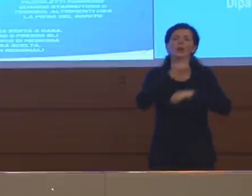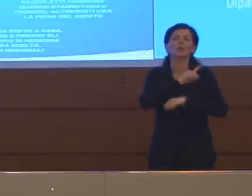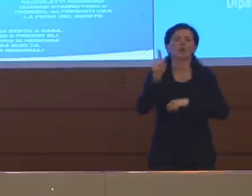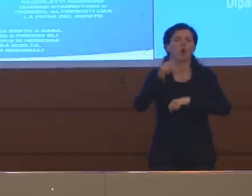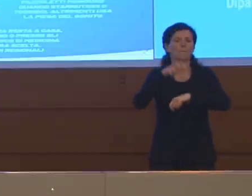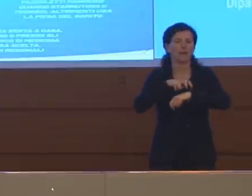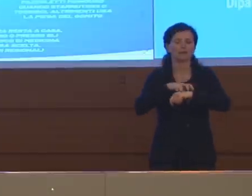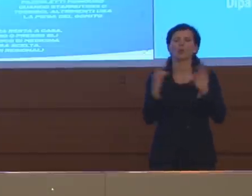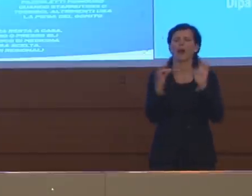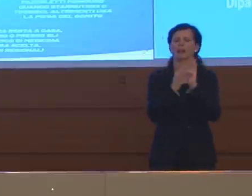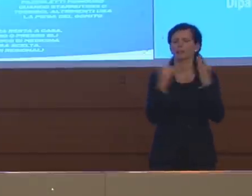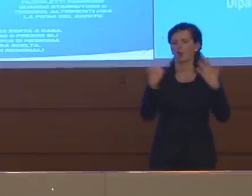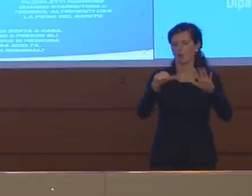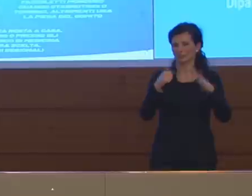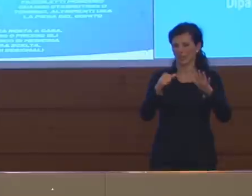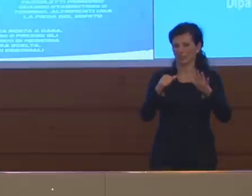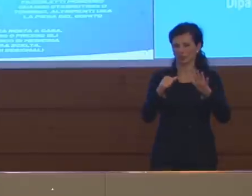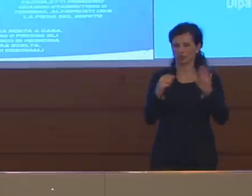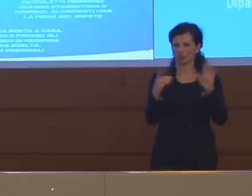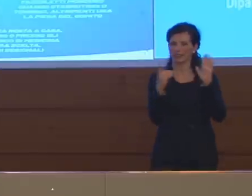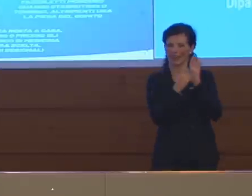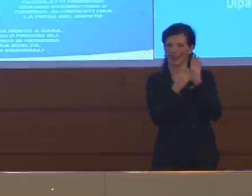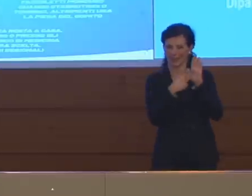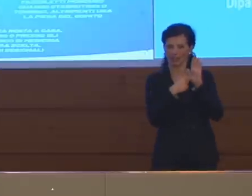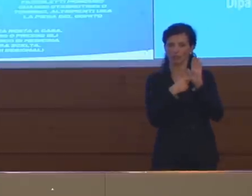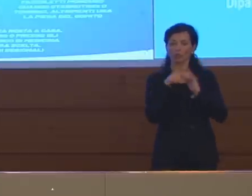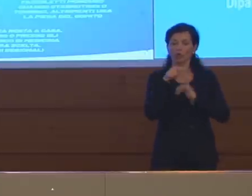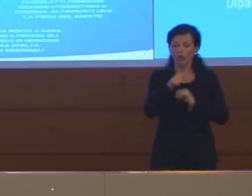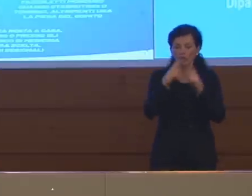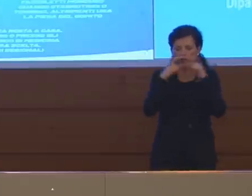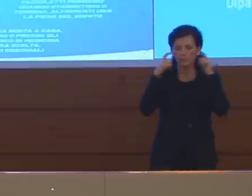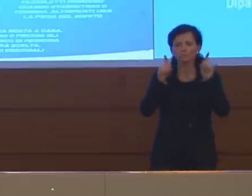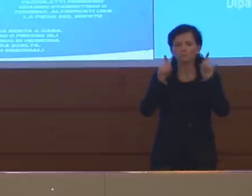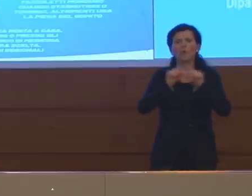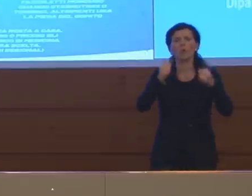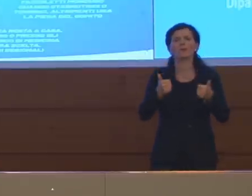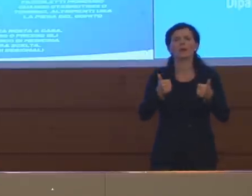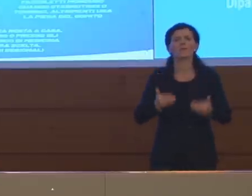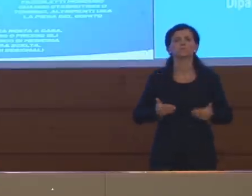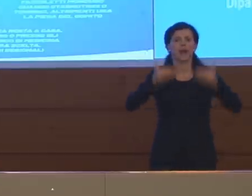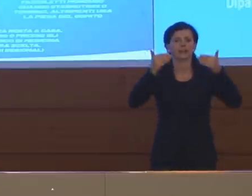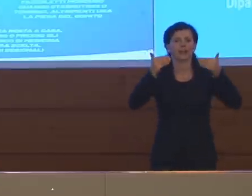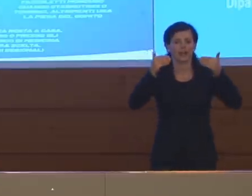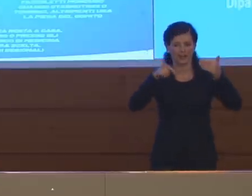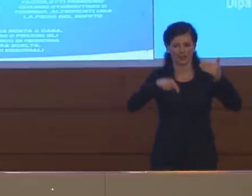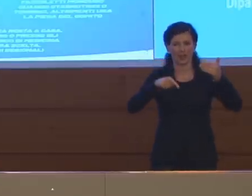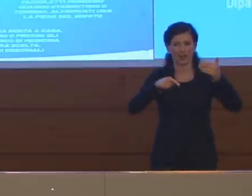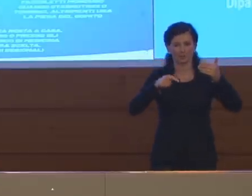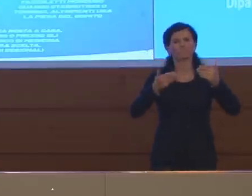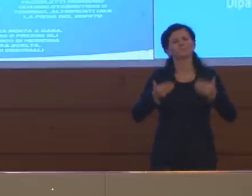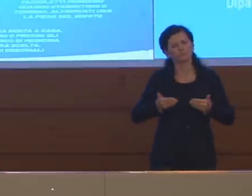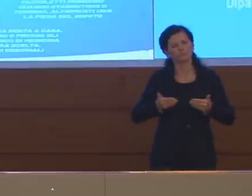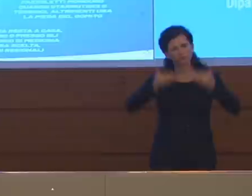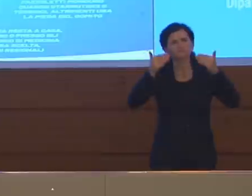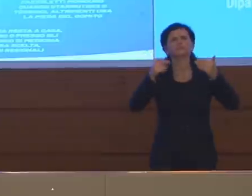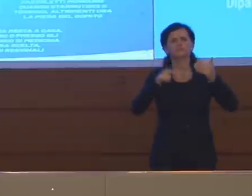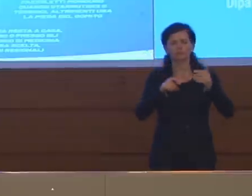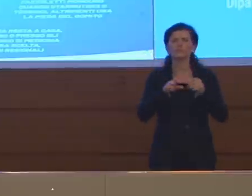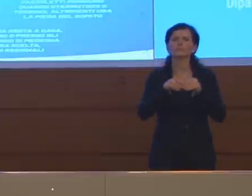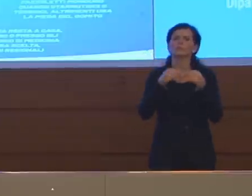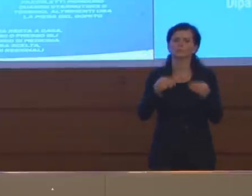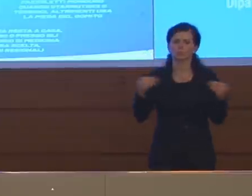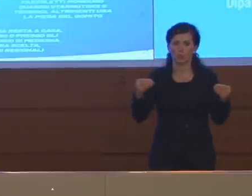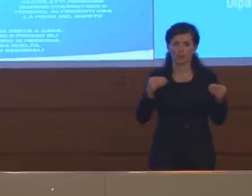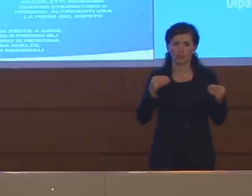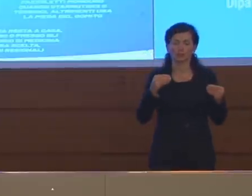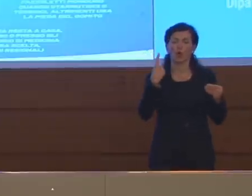16 rispetto ai decreti, sono mascherine che sono delle barriere, ovvero sia degli strumenti che fanno sì che